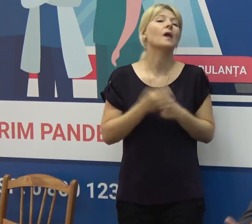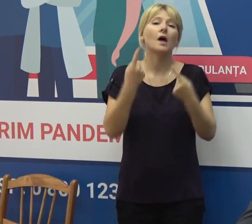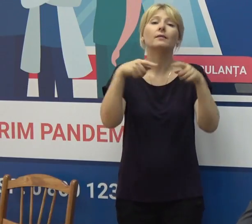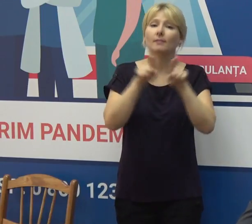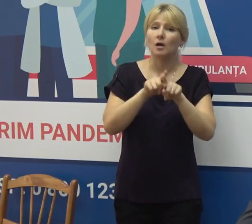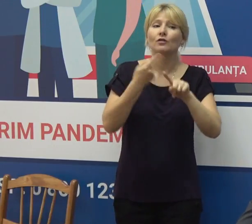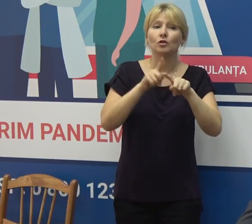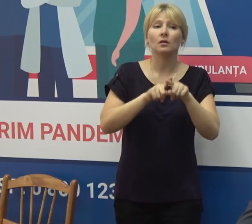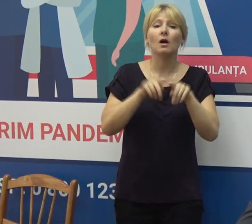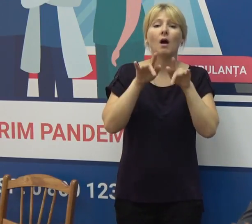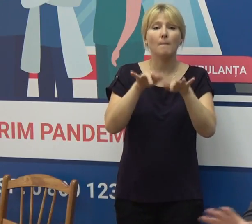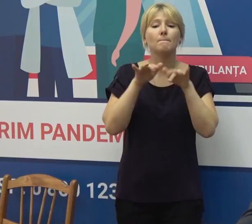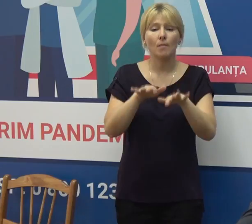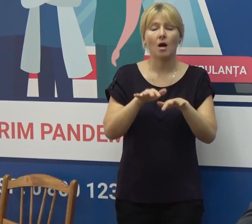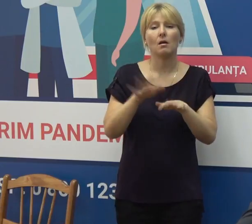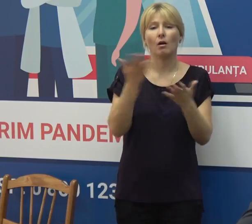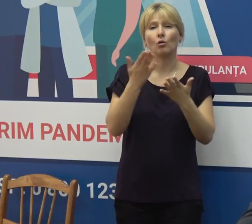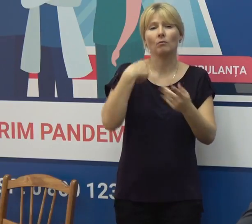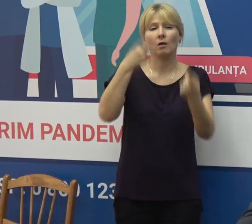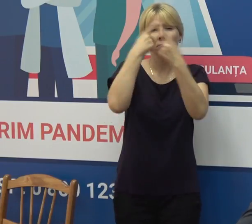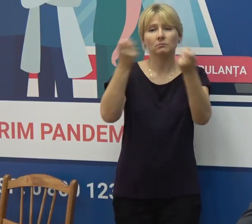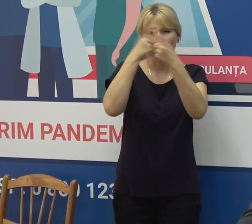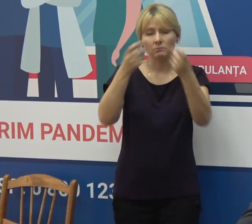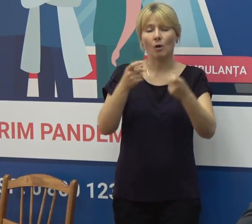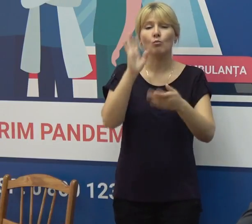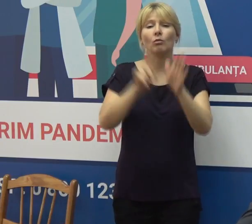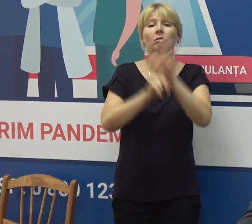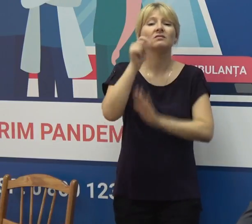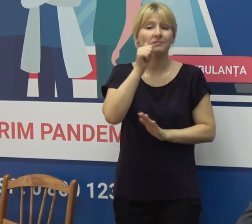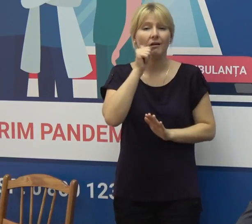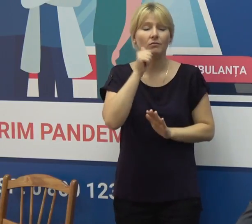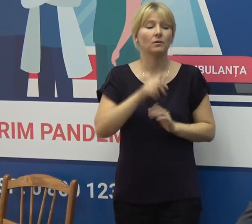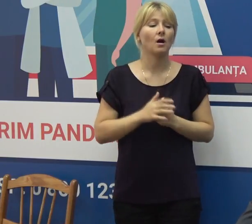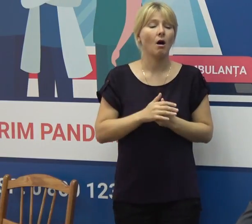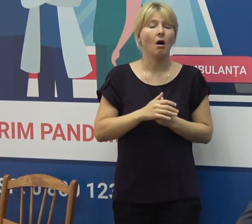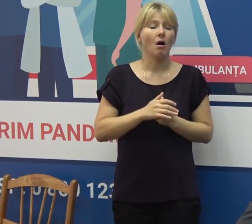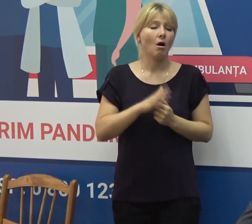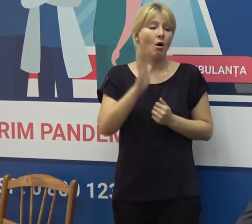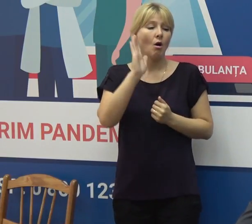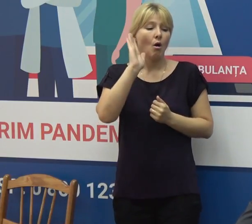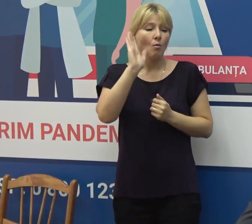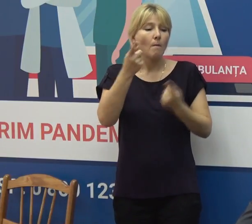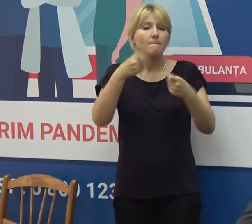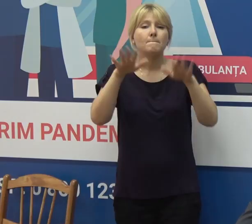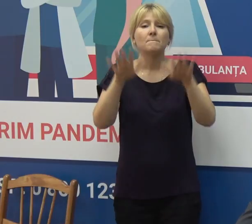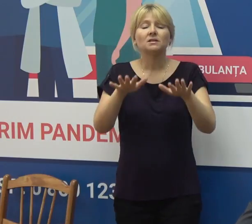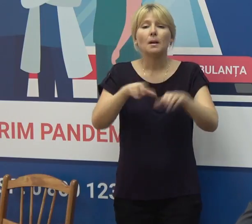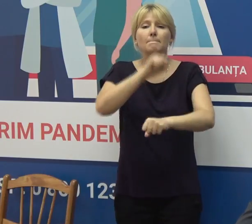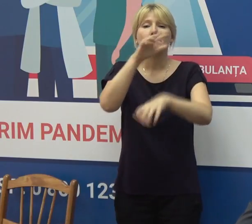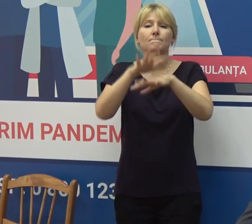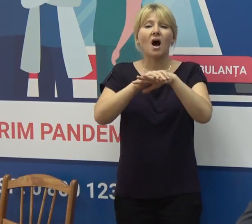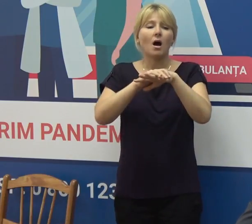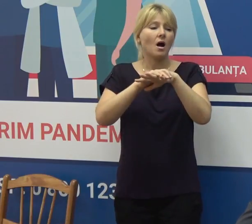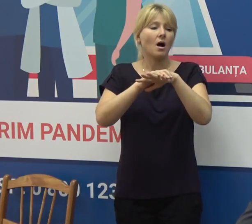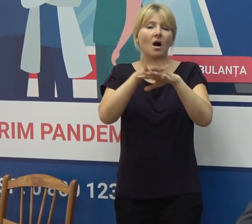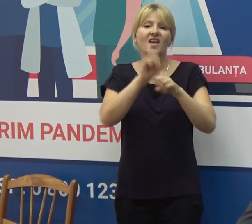Această campanie de comunicare menționată, care va fi inițiată în mâini, este realizată în cadrul proiectului BNCEI Mondiale, a răspuns de